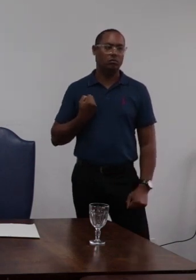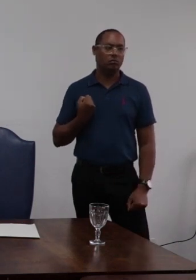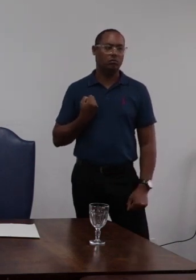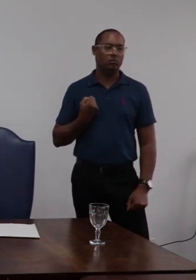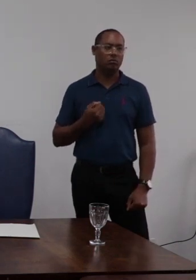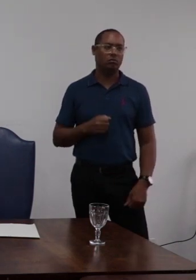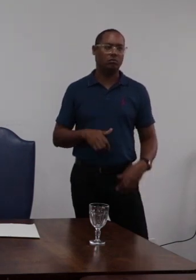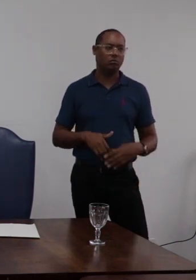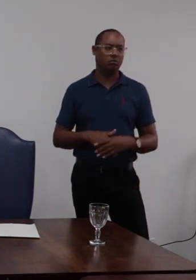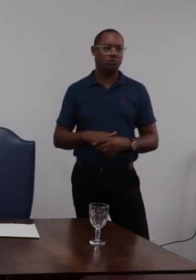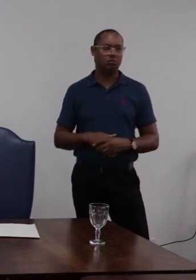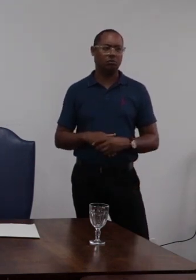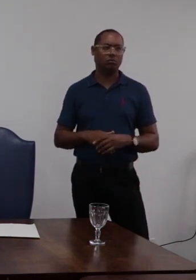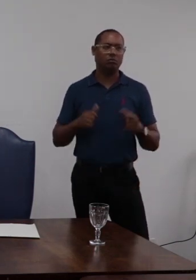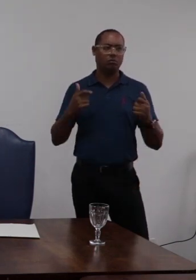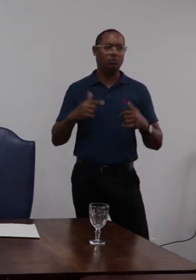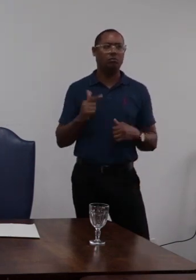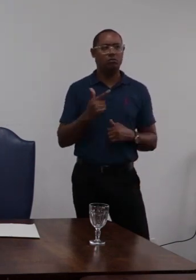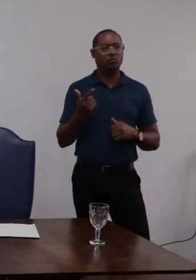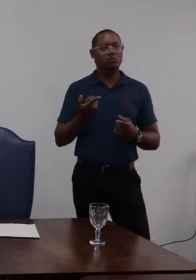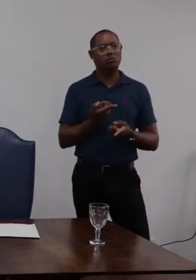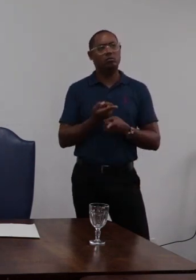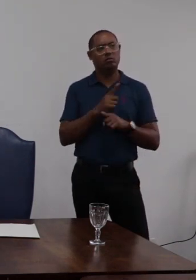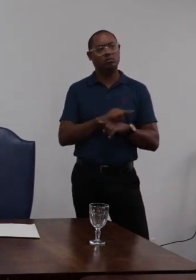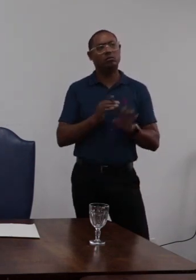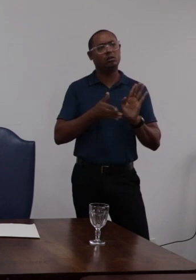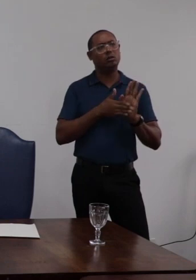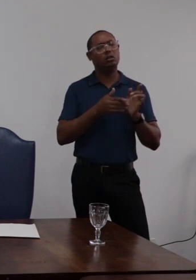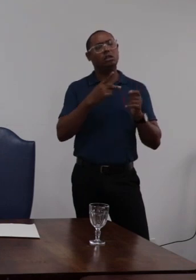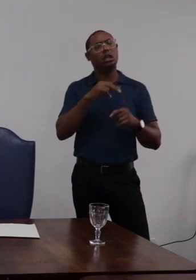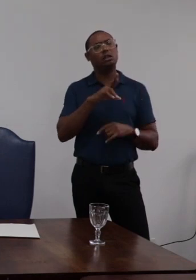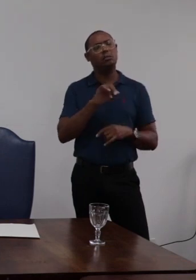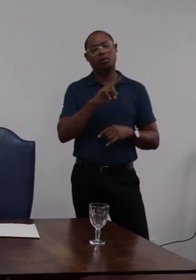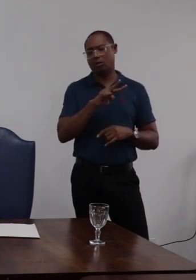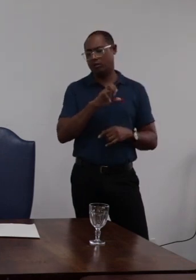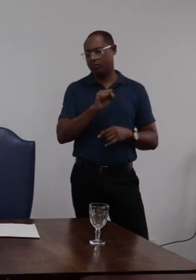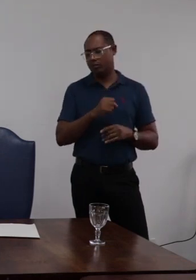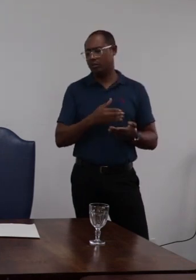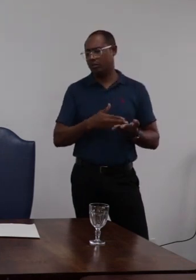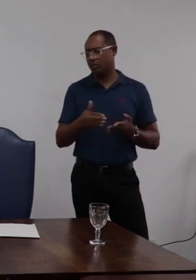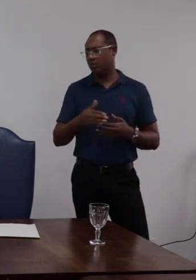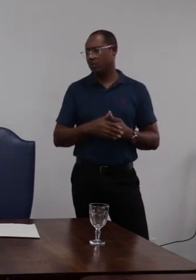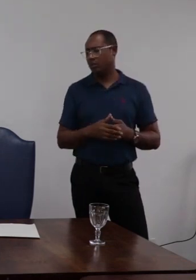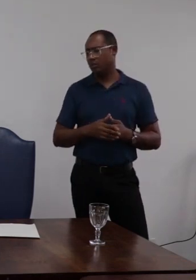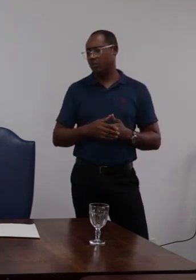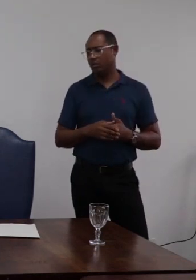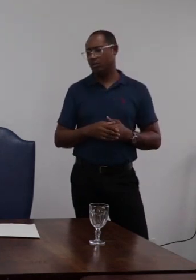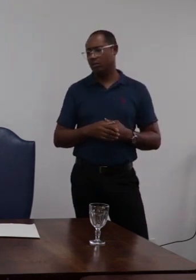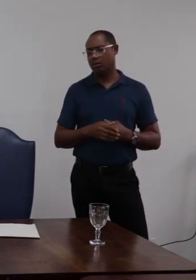quando se diz que não há contrariedade nas provas porque então a gente